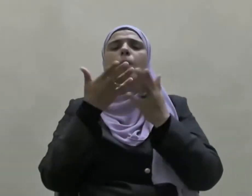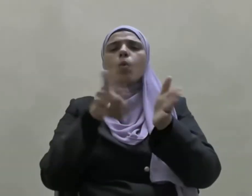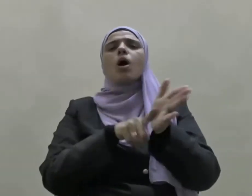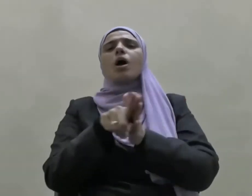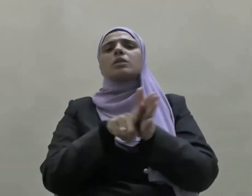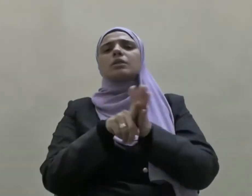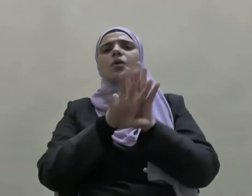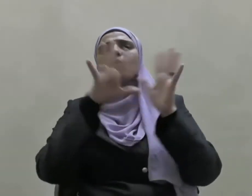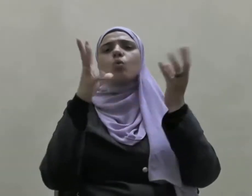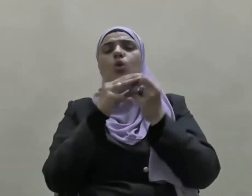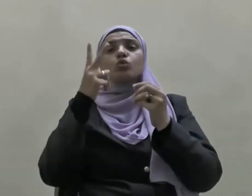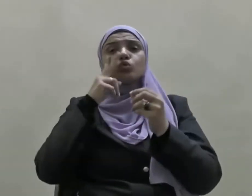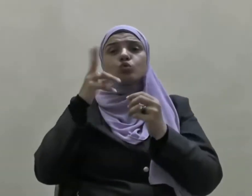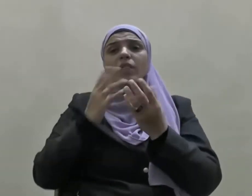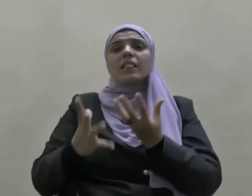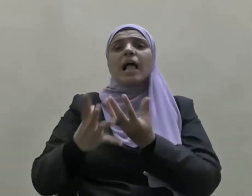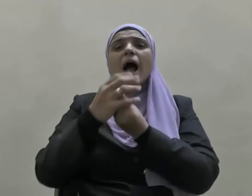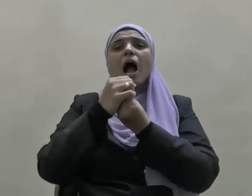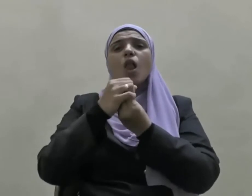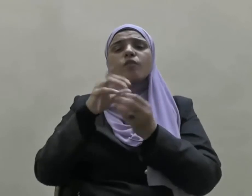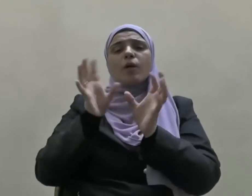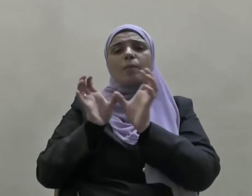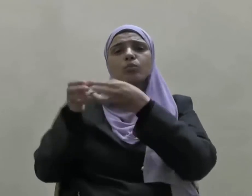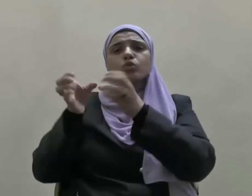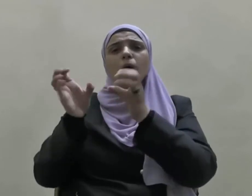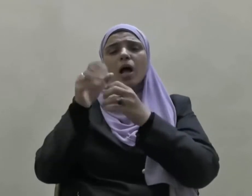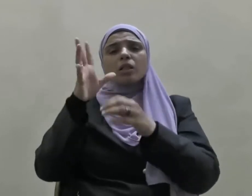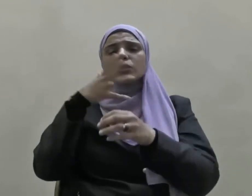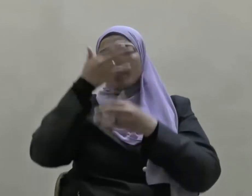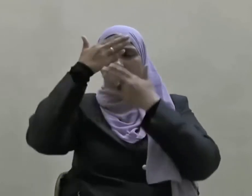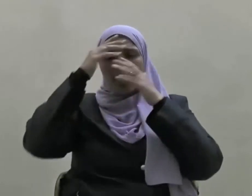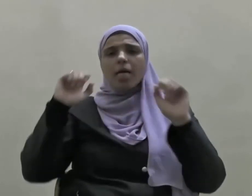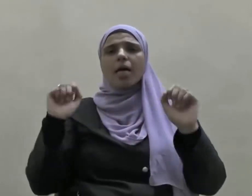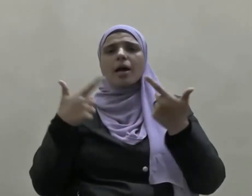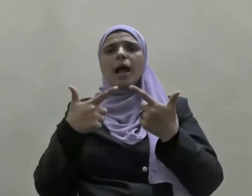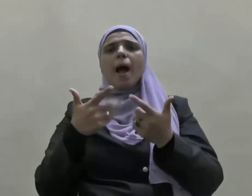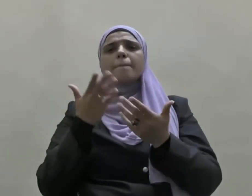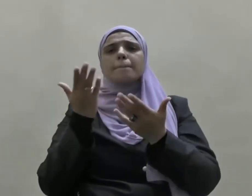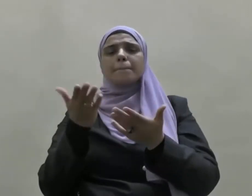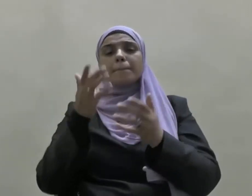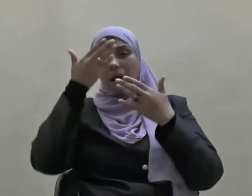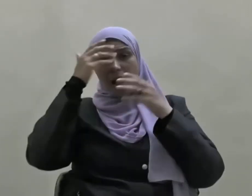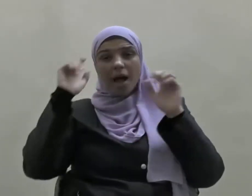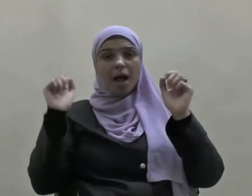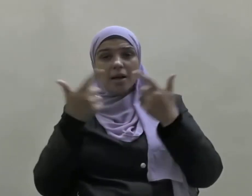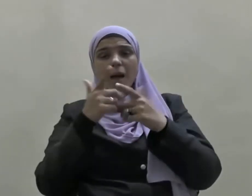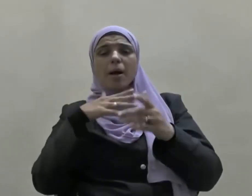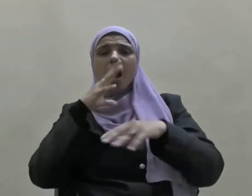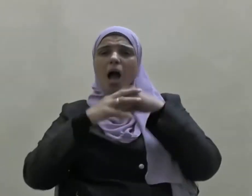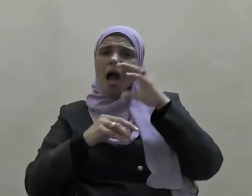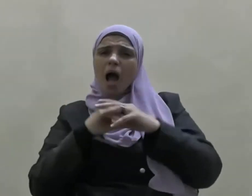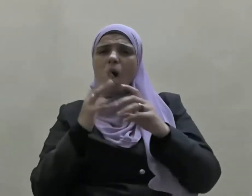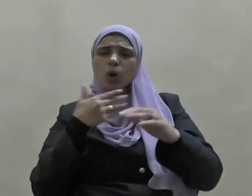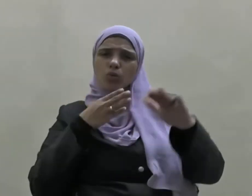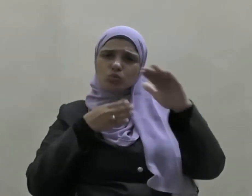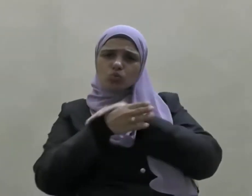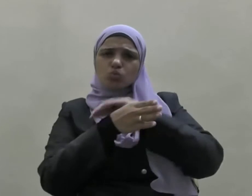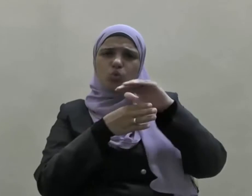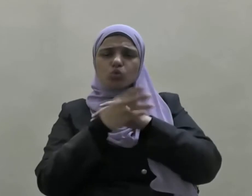وتحالف الجماعات والقوى الإرهابية ومحاولات اختراق